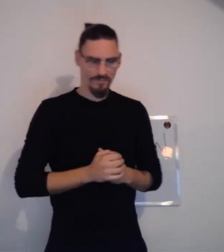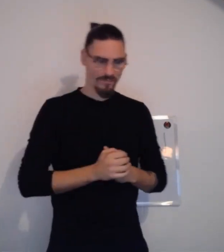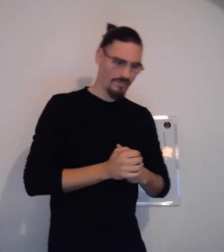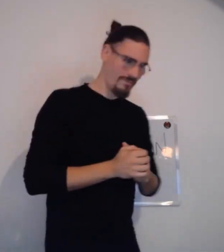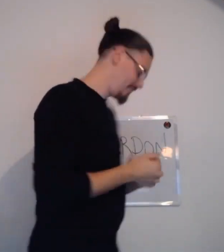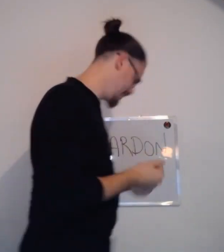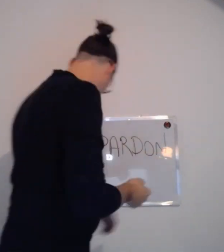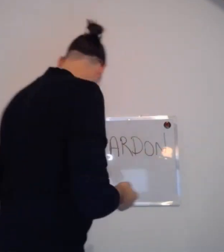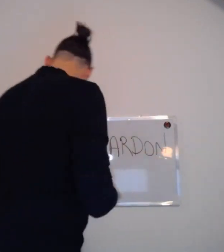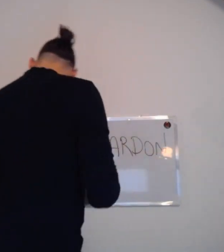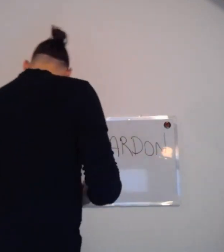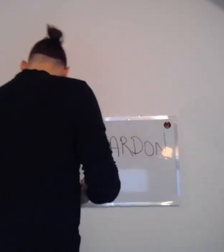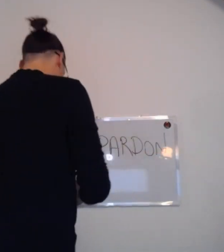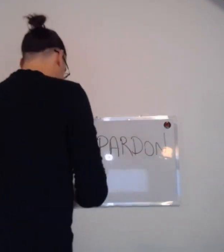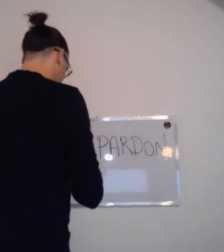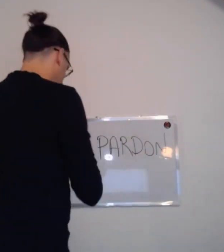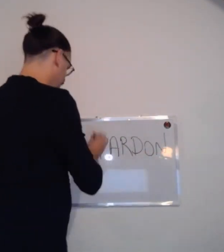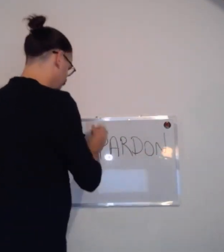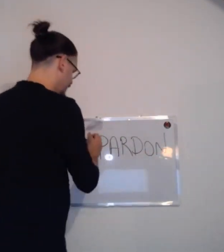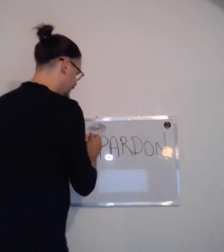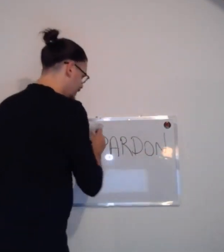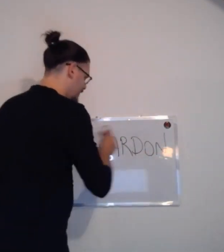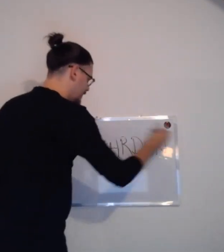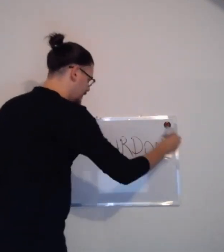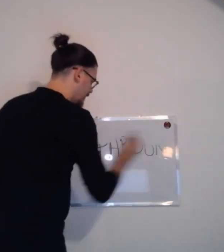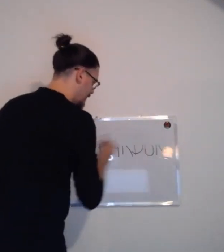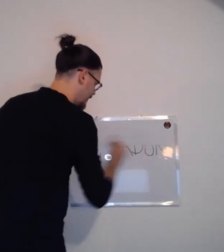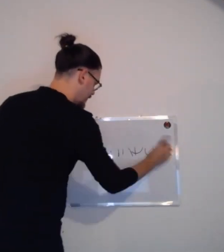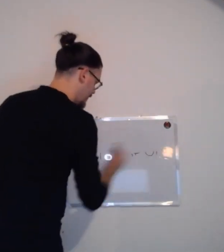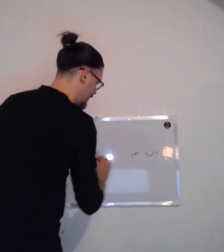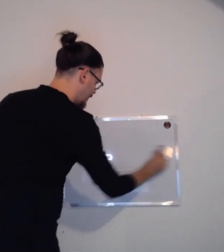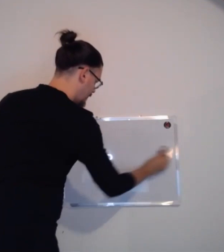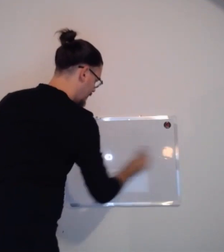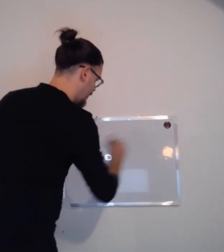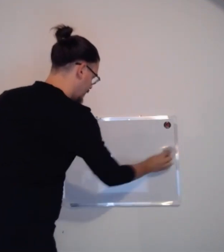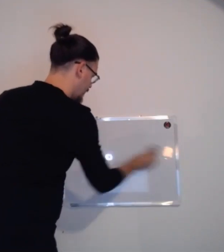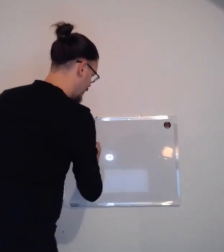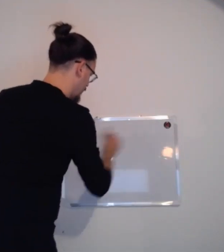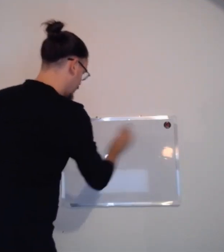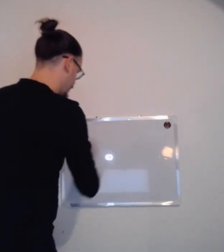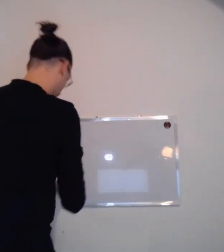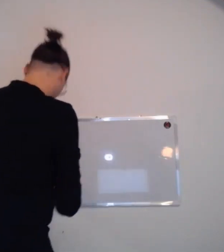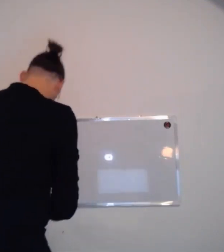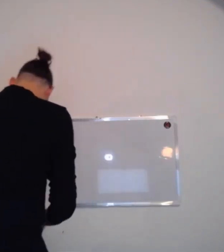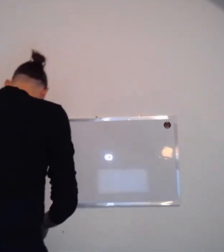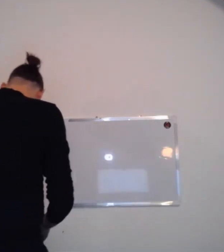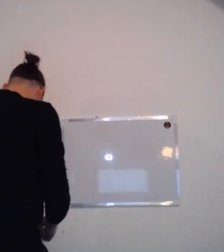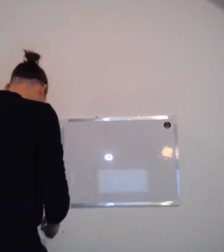? Ça va ? l'écrire au cas où. Je vais écrire ce terme. Je vais vous le redonner.